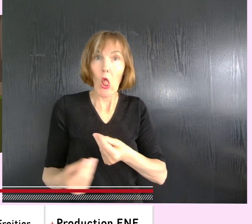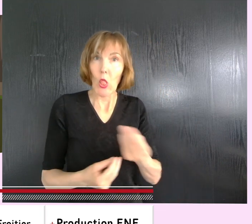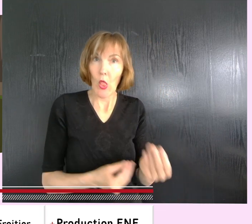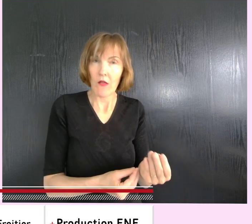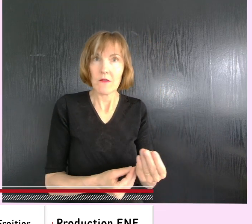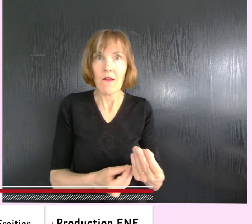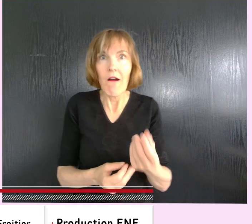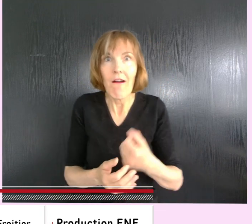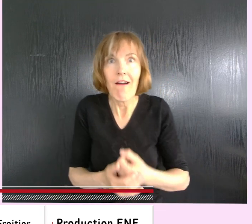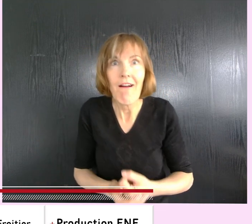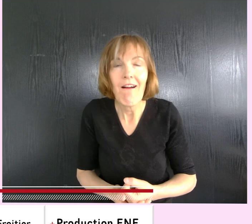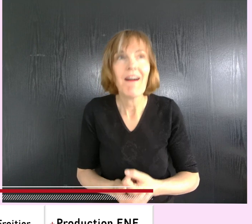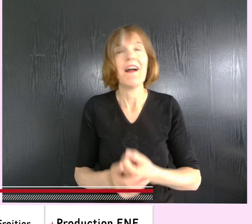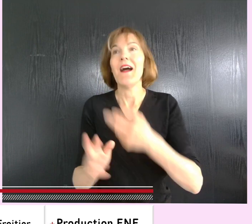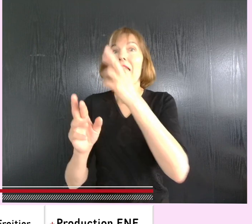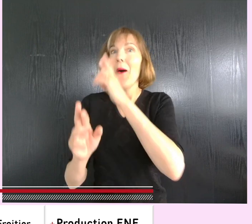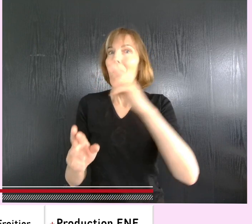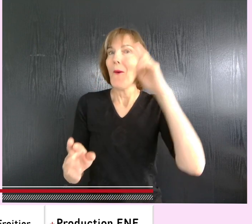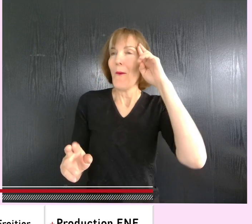la pierre.